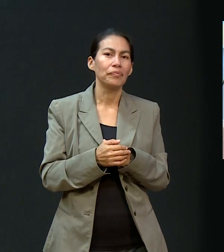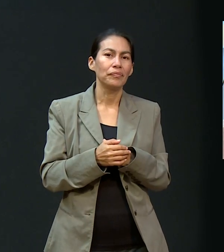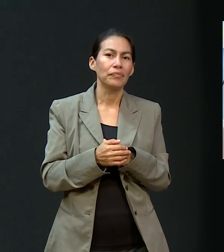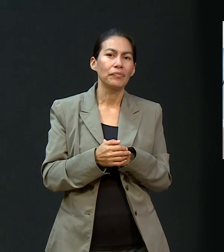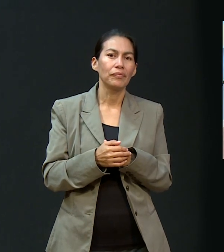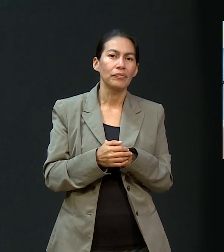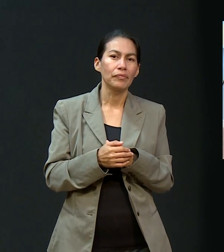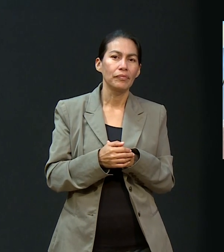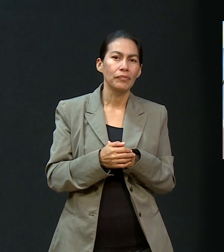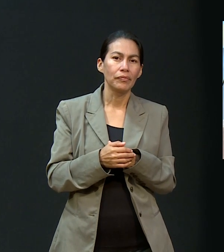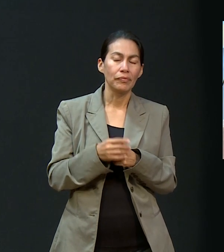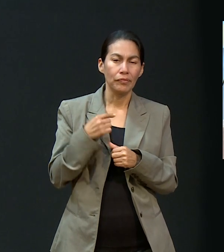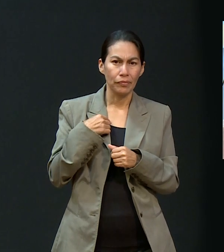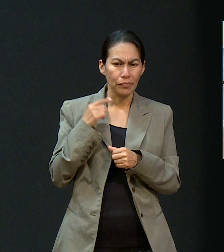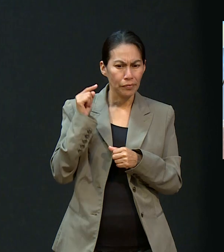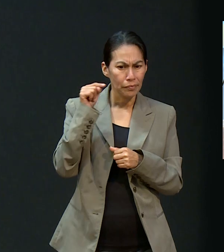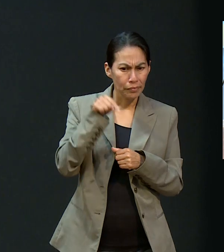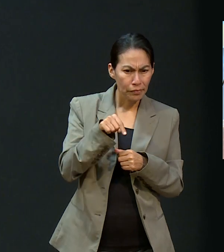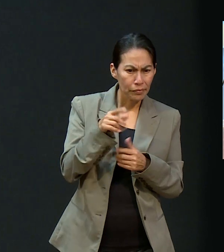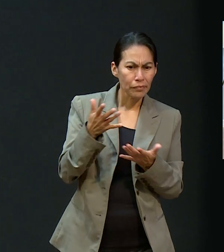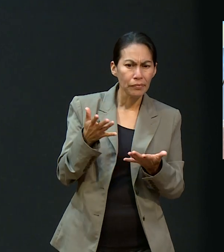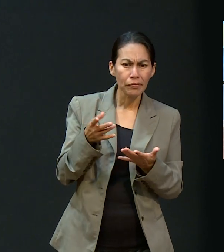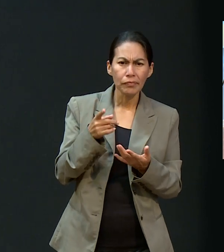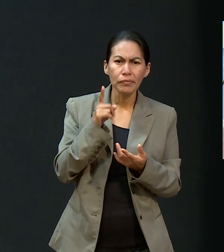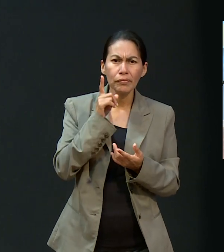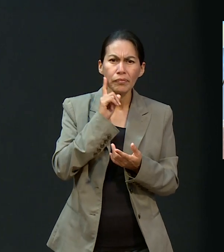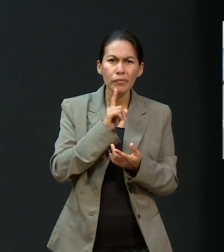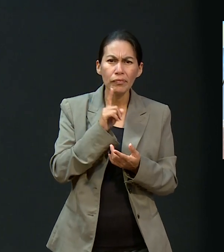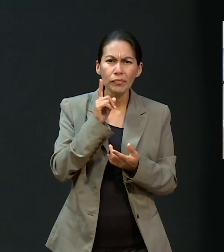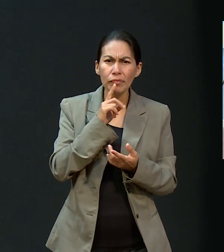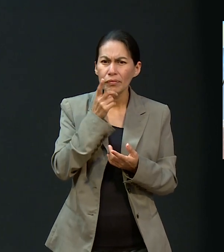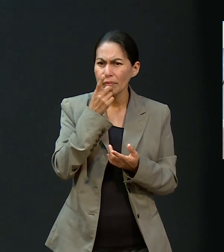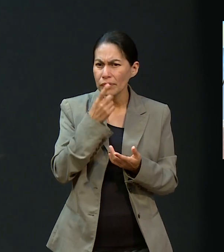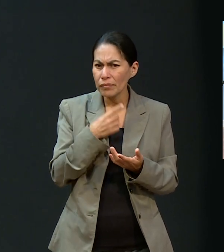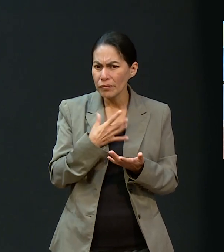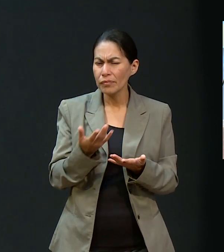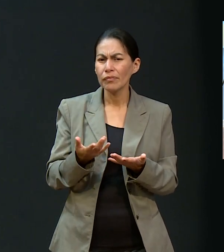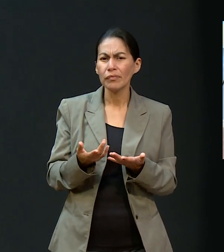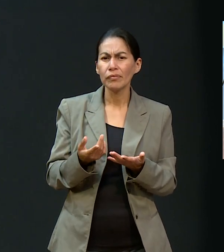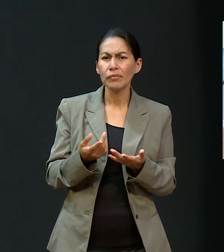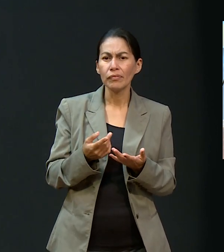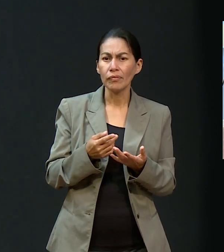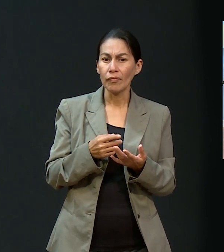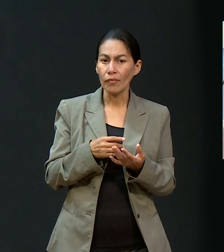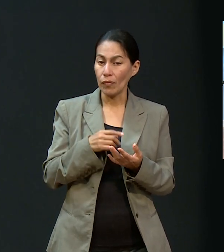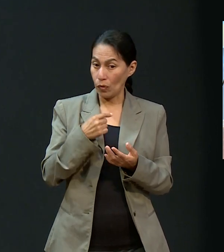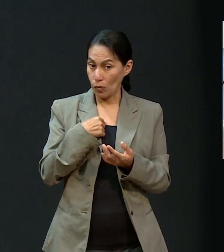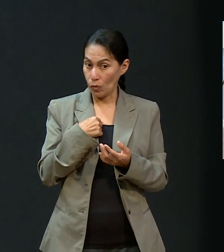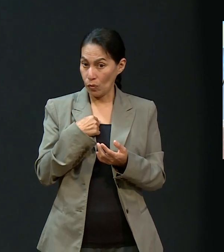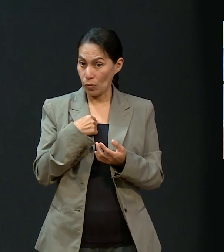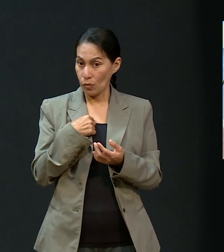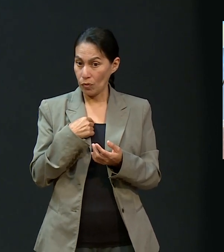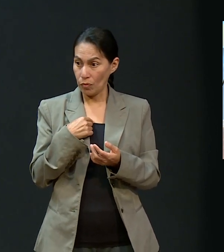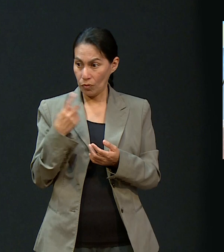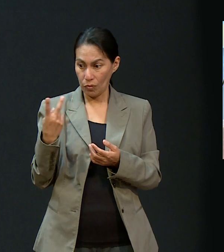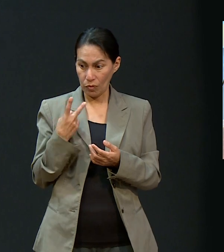Sí, era como un sueño. Un amigo se viene a estudiar acá. Me dijo, cuando yo regrese, te vienes conmigo y vamos a estudiar. Y yo,